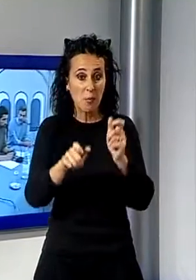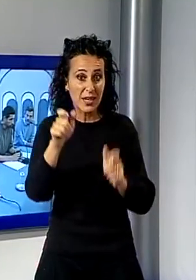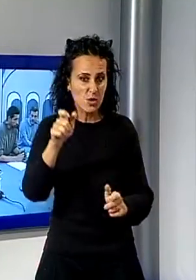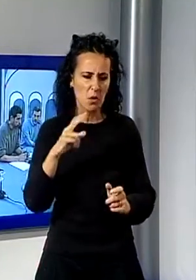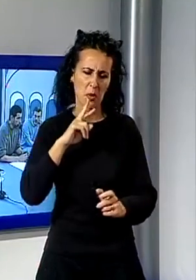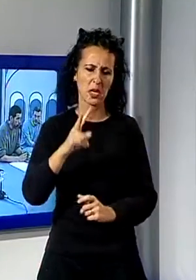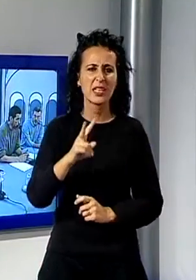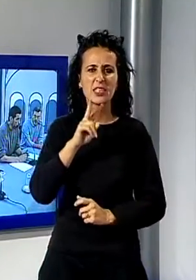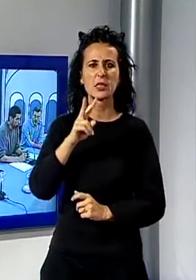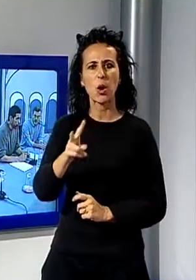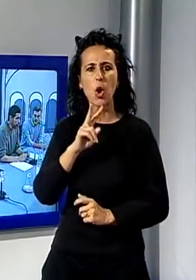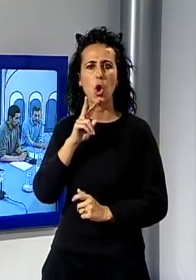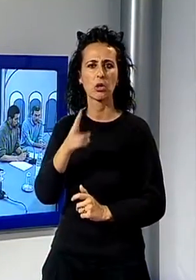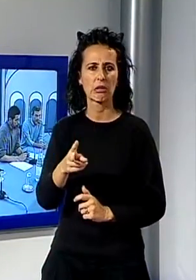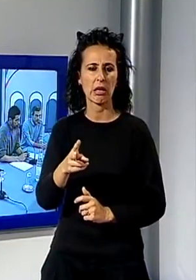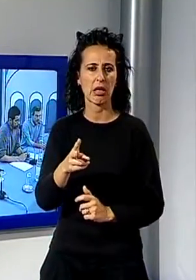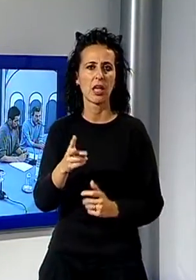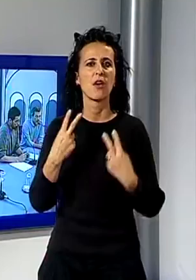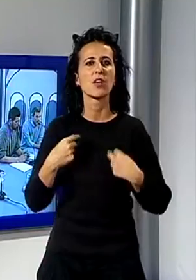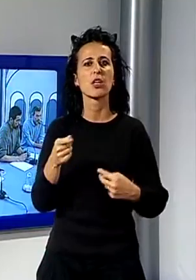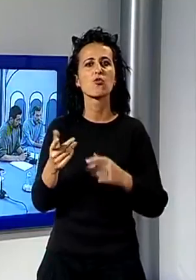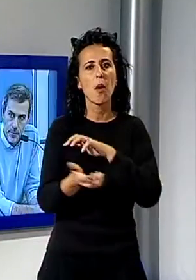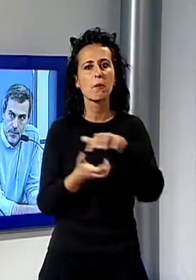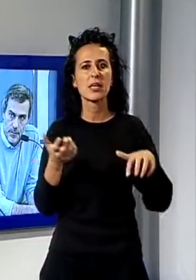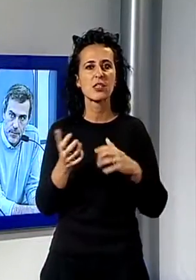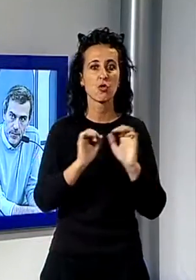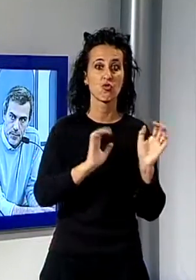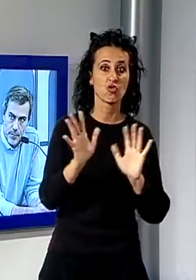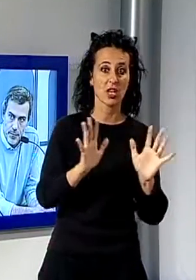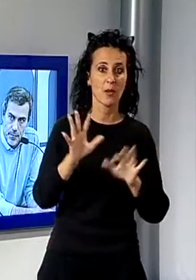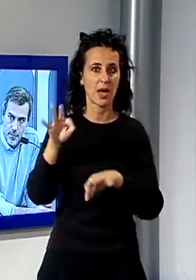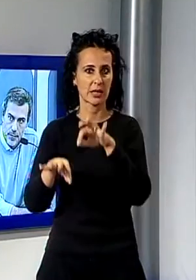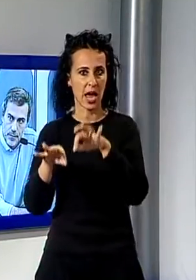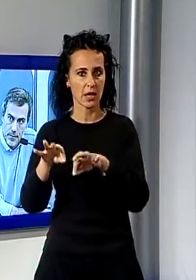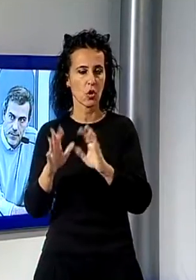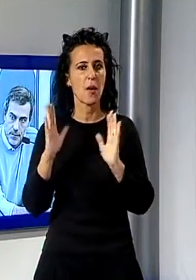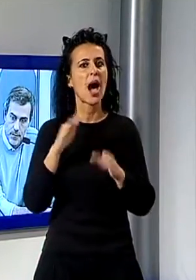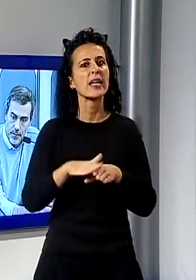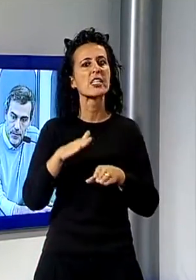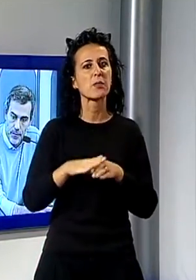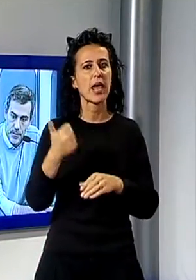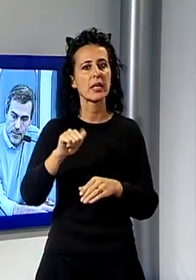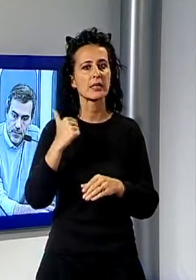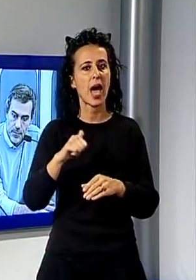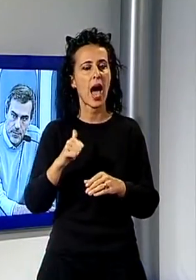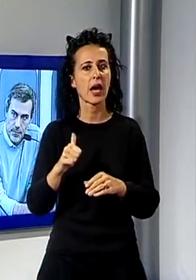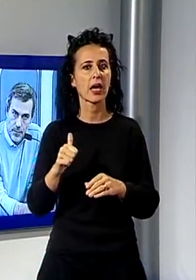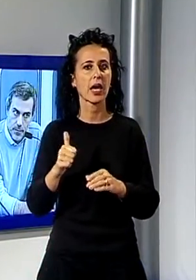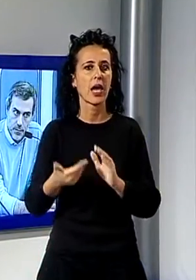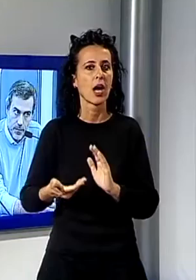vita da attore tra cinema e teatro, ma anche sulla sua esperienza come ambasciatore dell'Alto Commissariato delle Nazioni Unite per i Rifugiati e